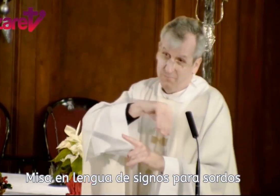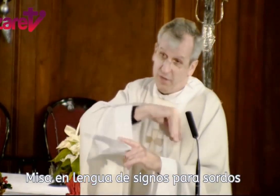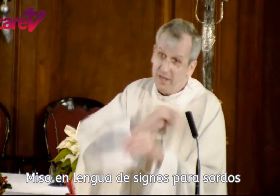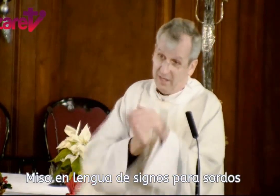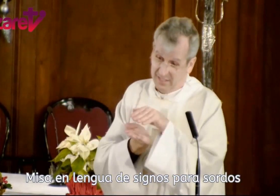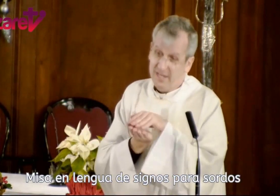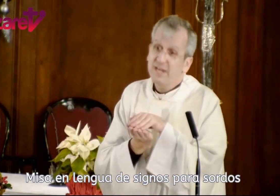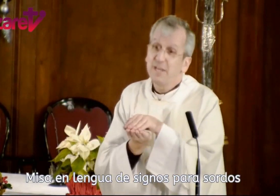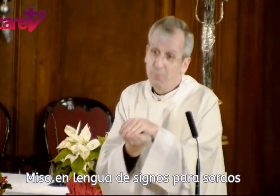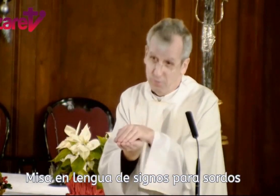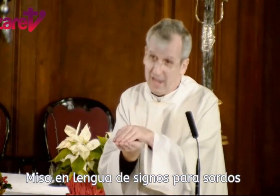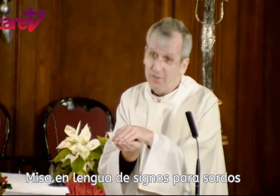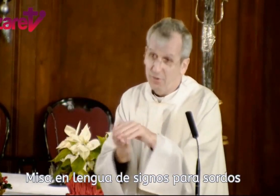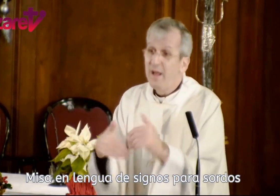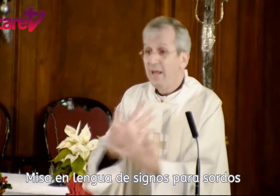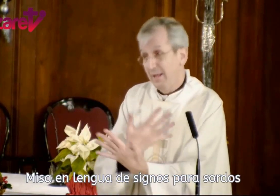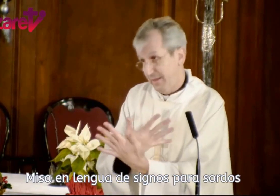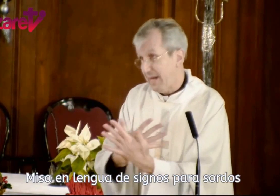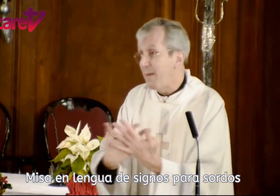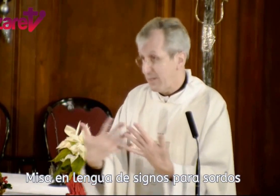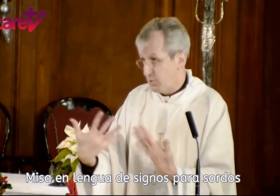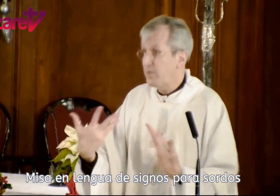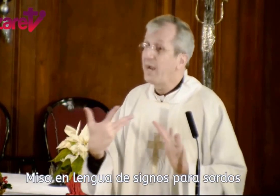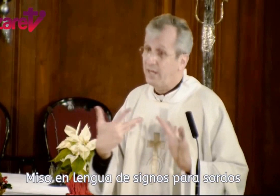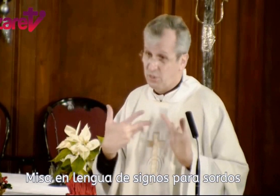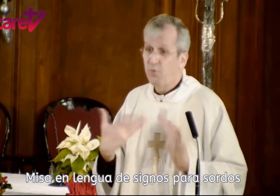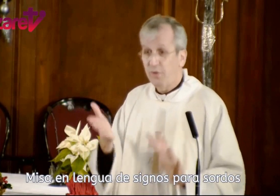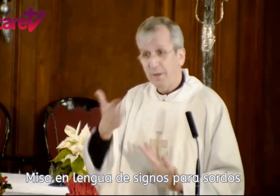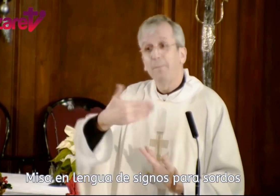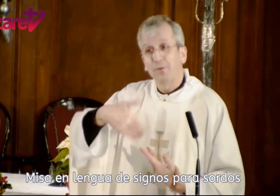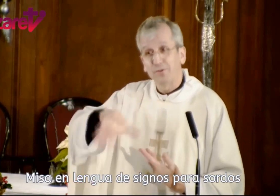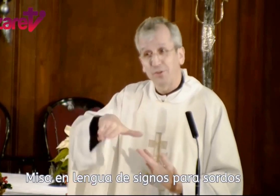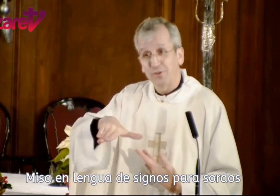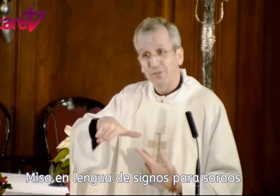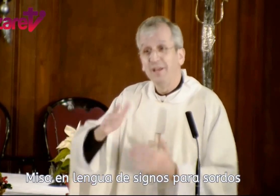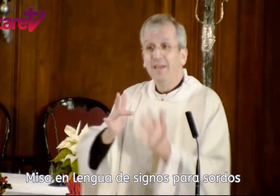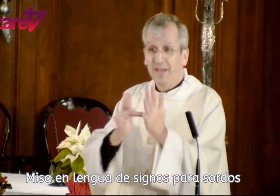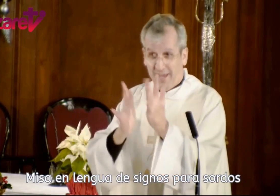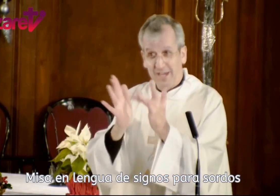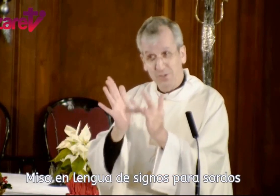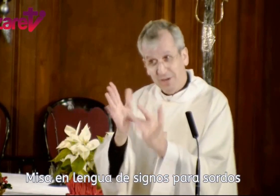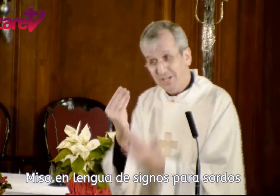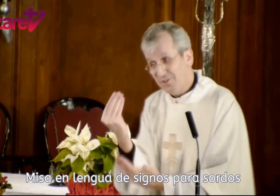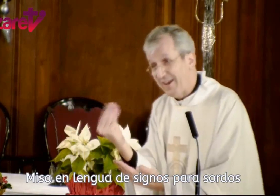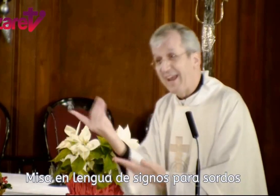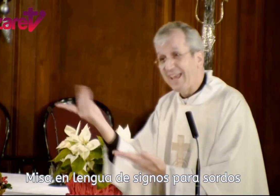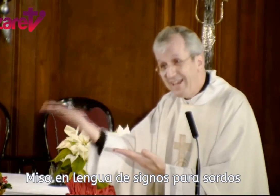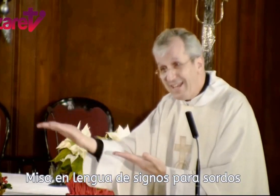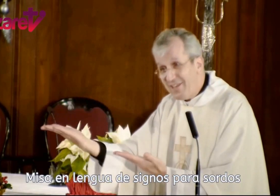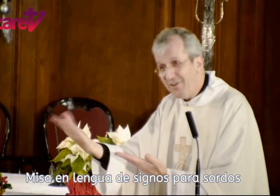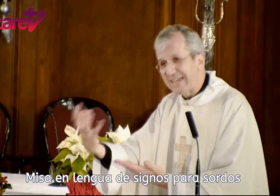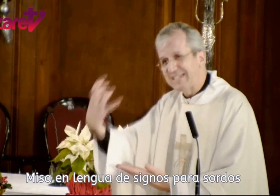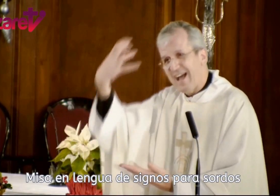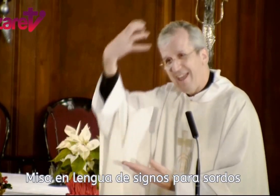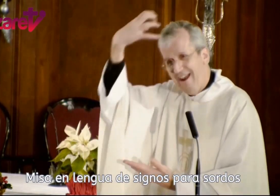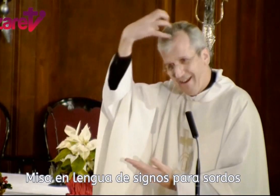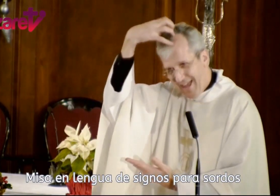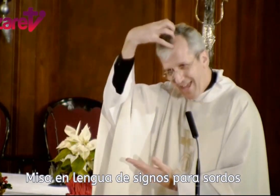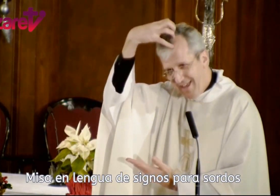morir, ser sepultado, derramar su sangre, sufrir por nosotros, Jesucristo en aquel niño está el rey,